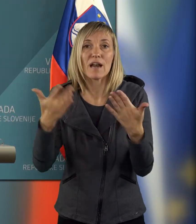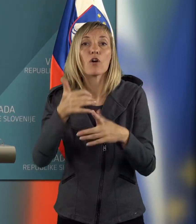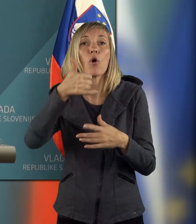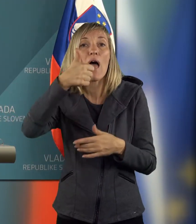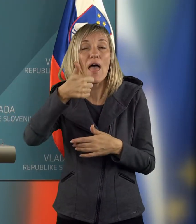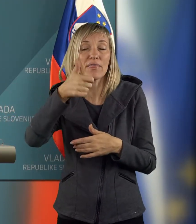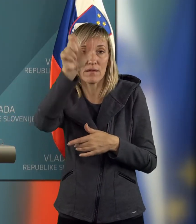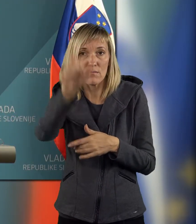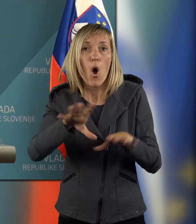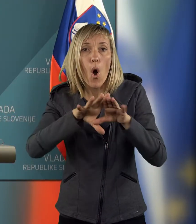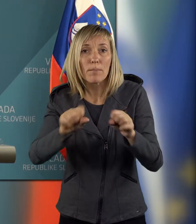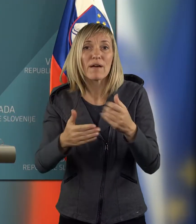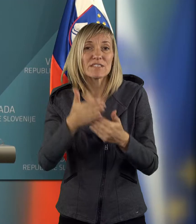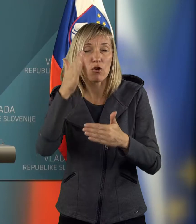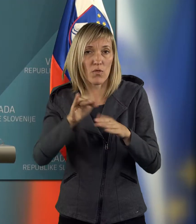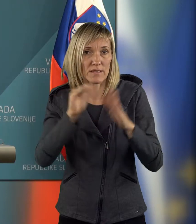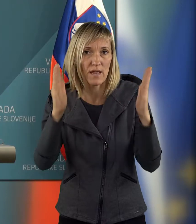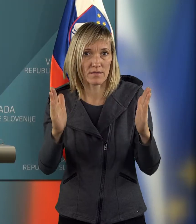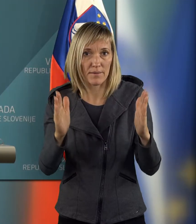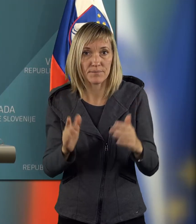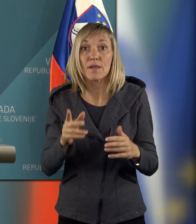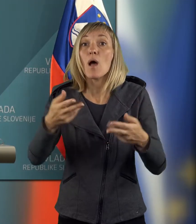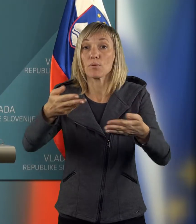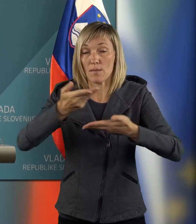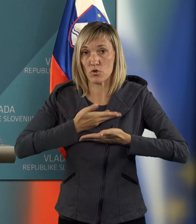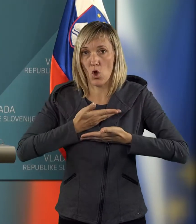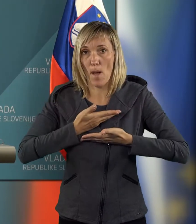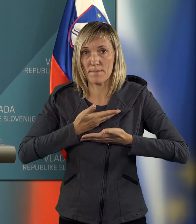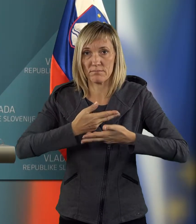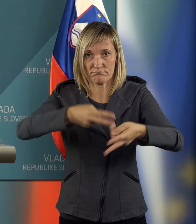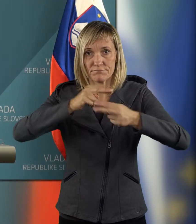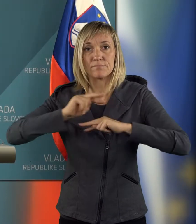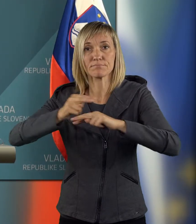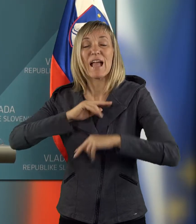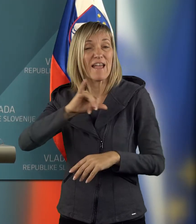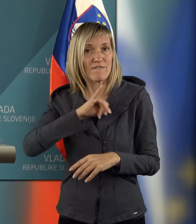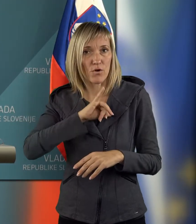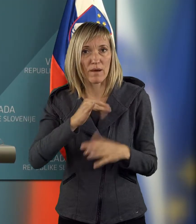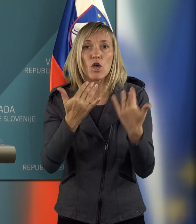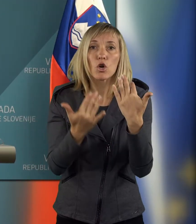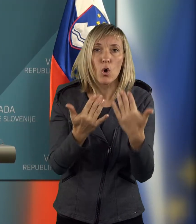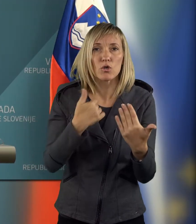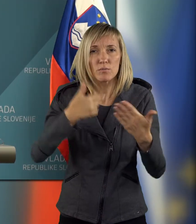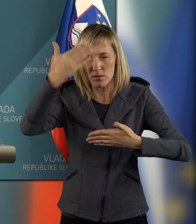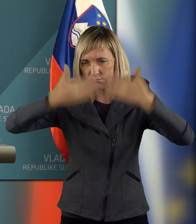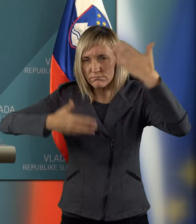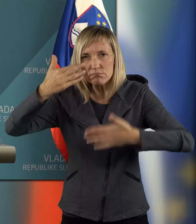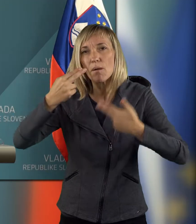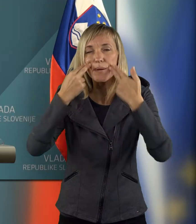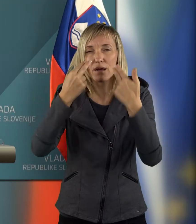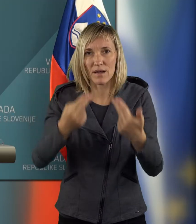lahko naredili do konca leta. In ko smo dobili te povratne informacije, koliko smo mi vse